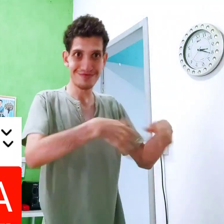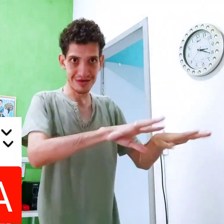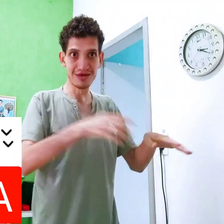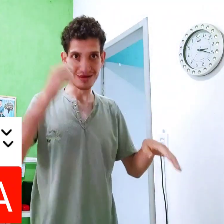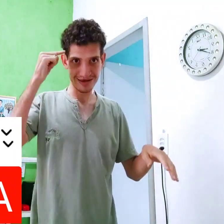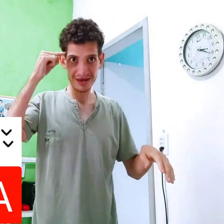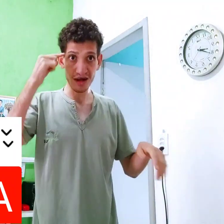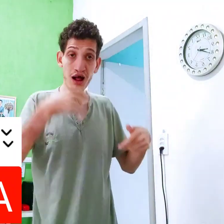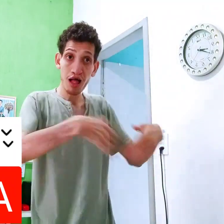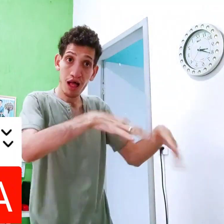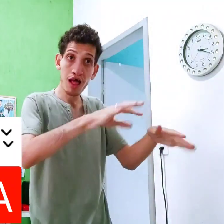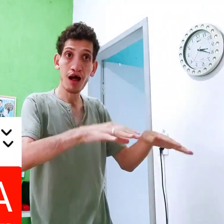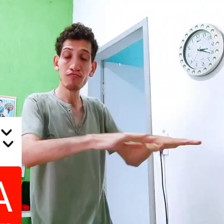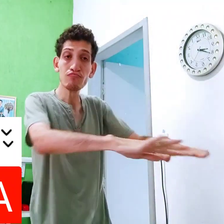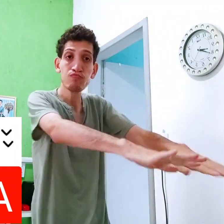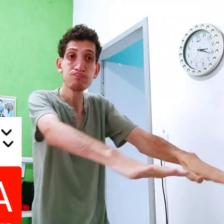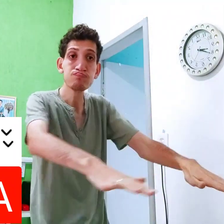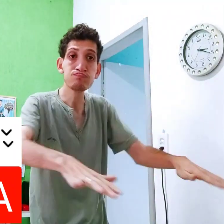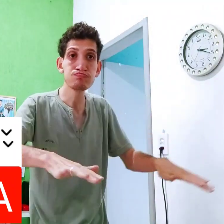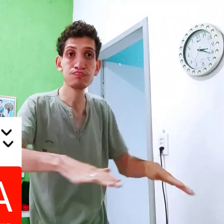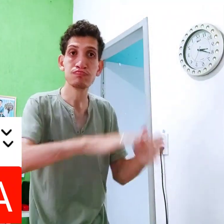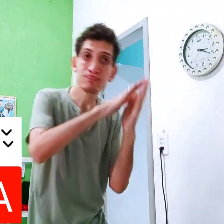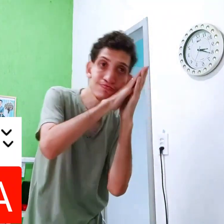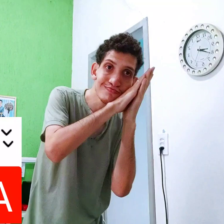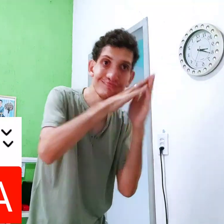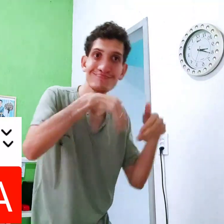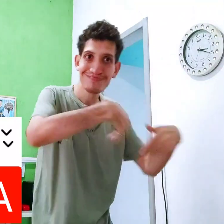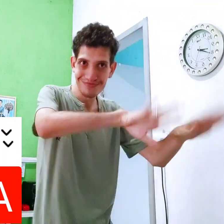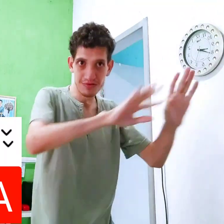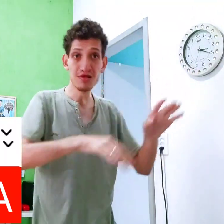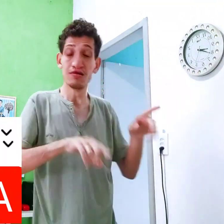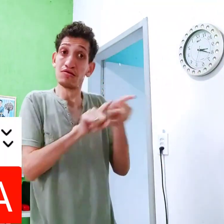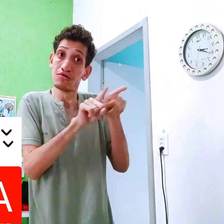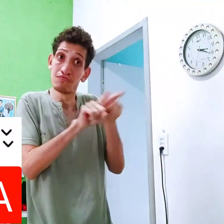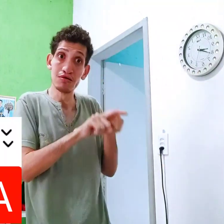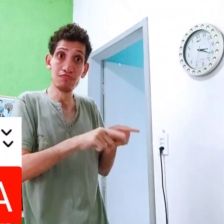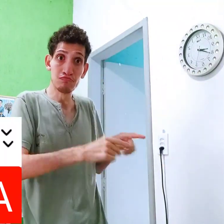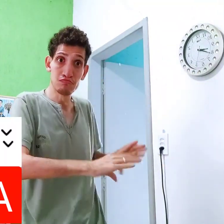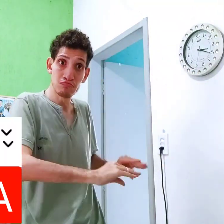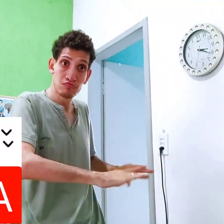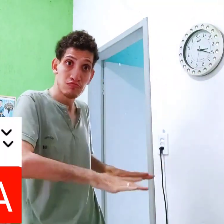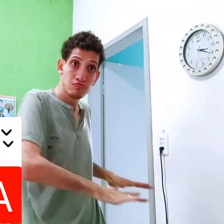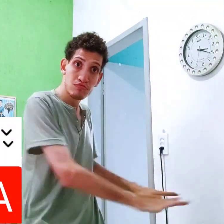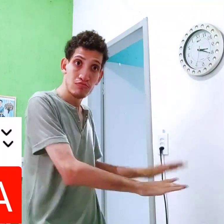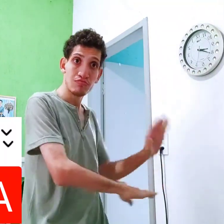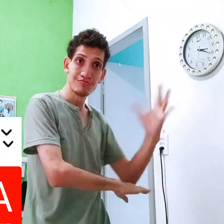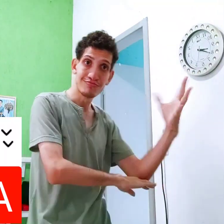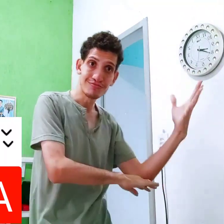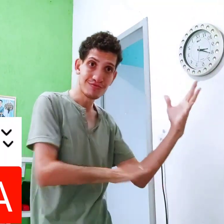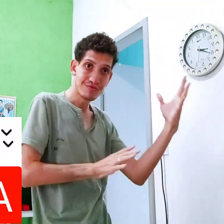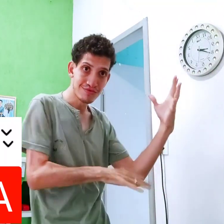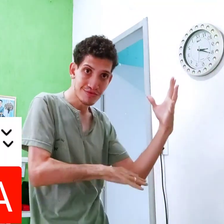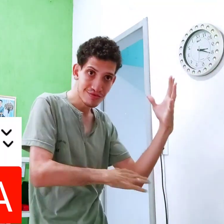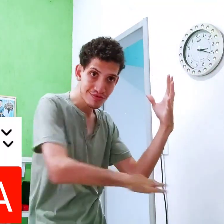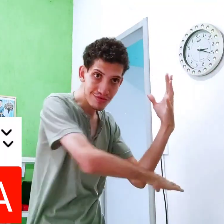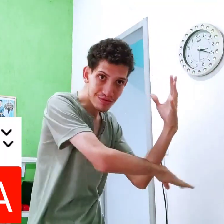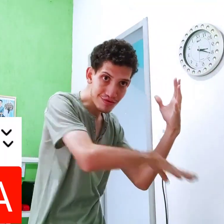Entendeu? Deixa lá Então deixa Palha Pra dormir Também É o Um Pra